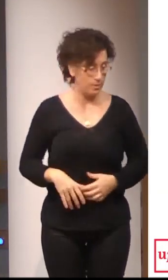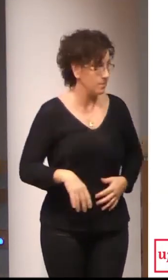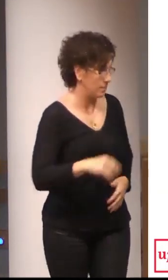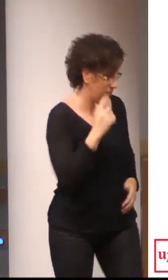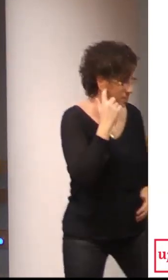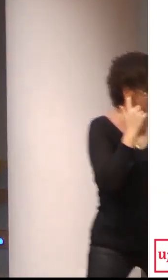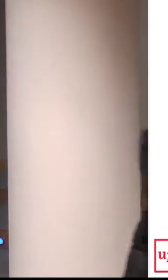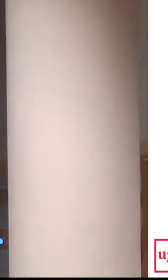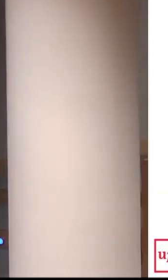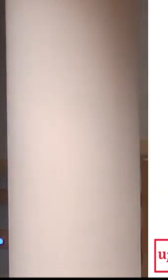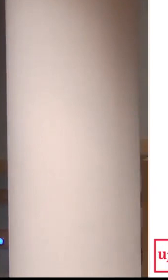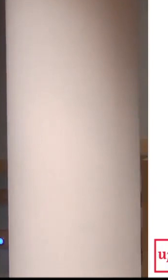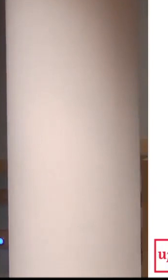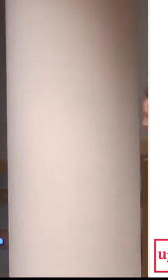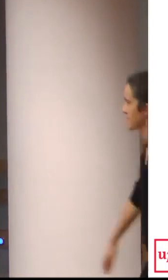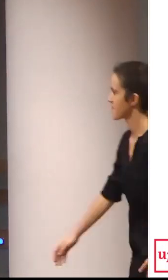Un cuarto de hora tenéis.